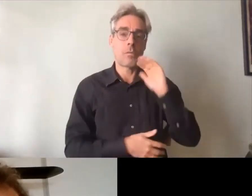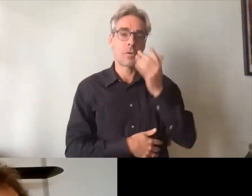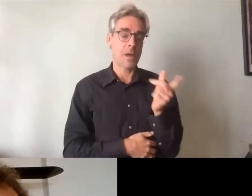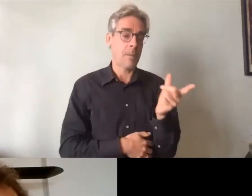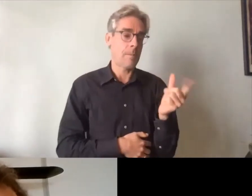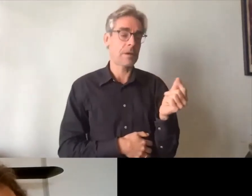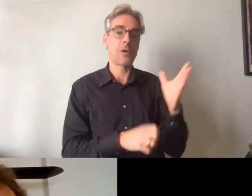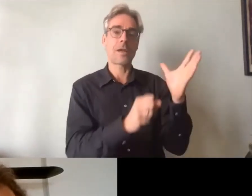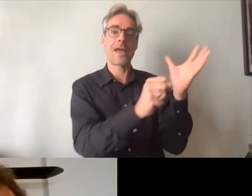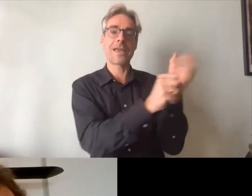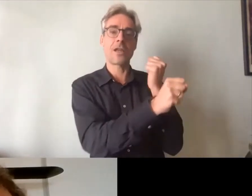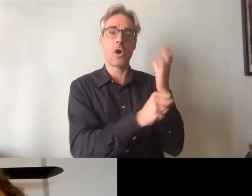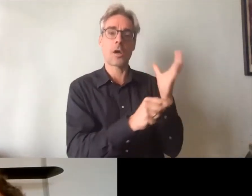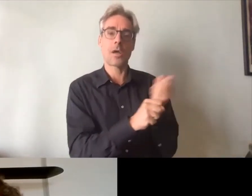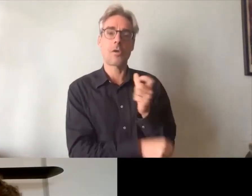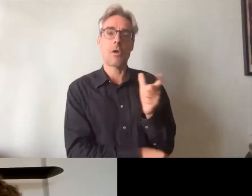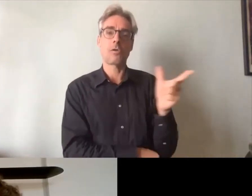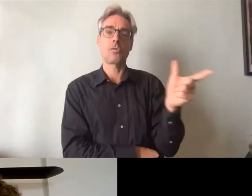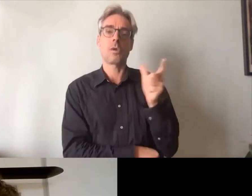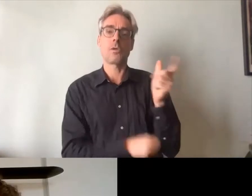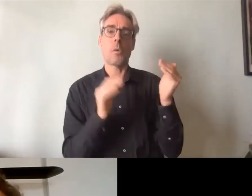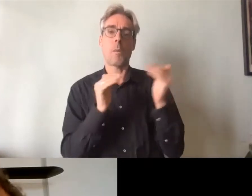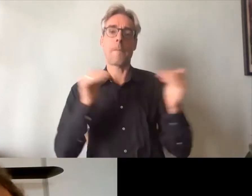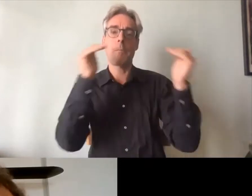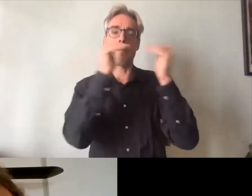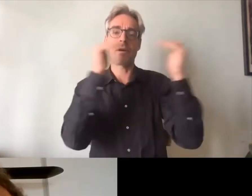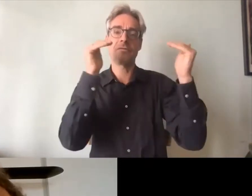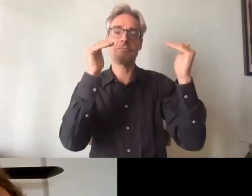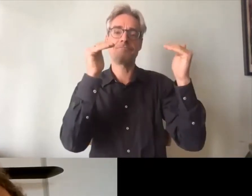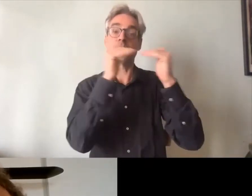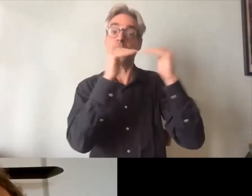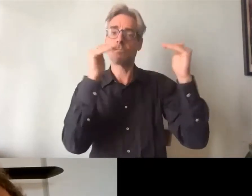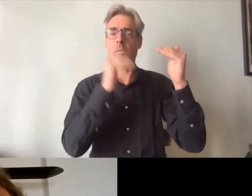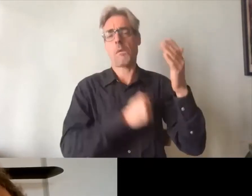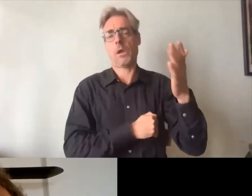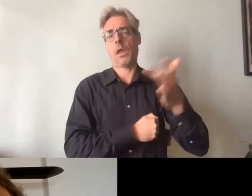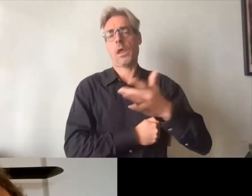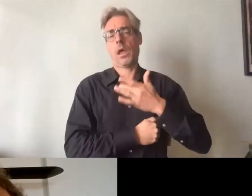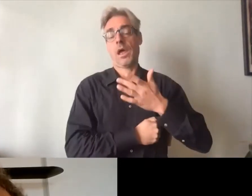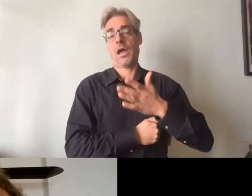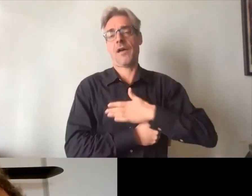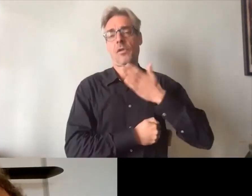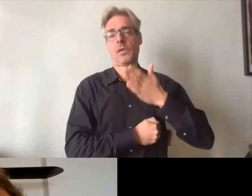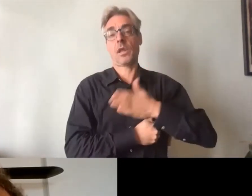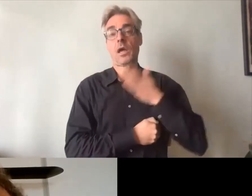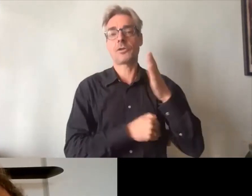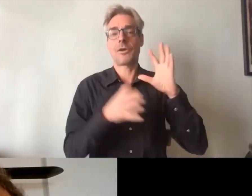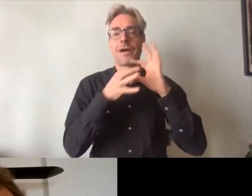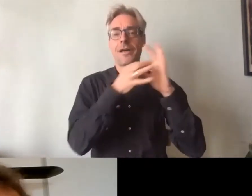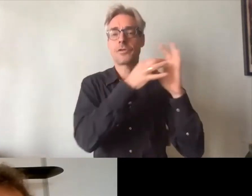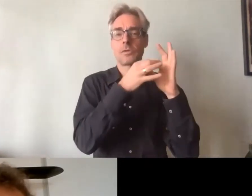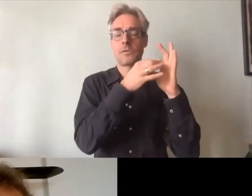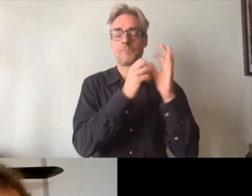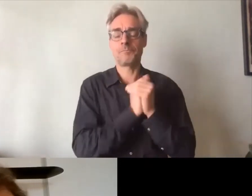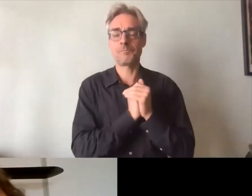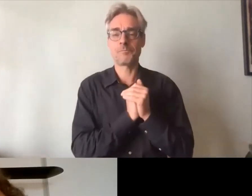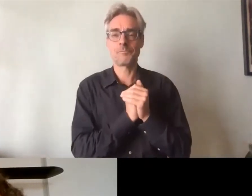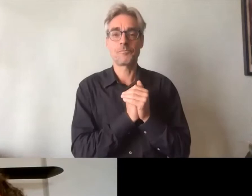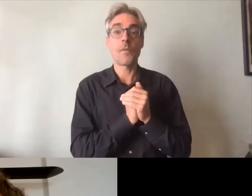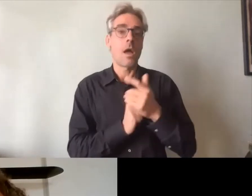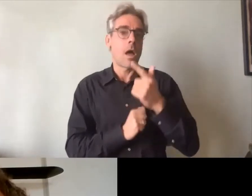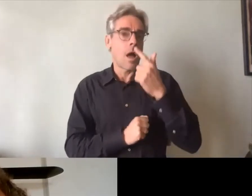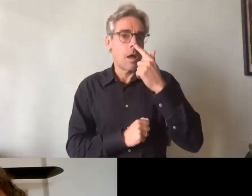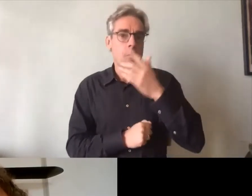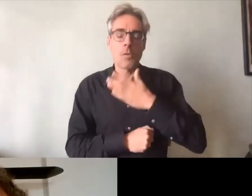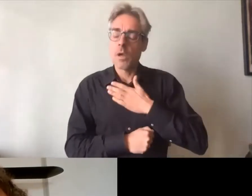gagnant-gagnant où les deux côtés ont un intérêt de s'associer et à mon avis c